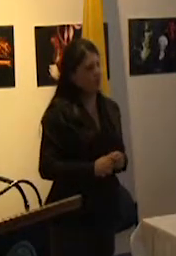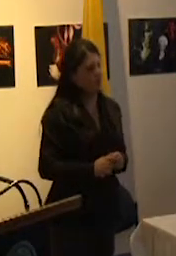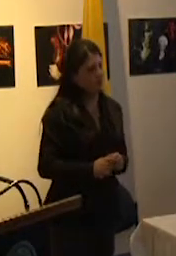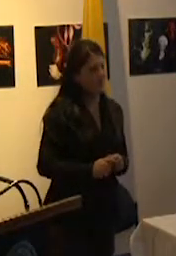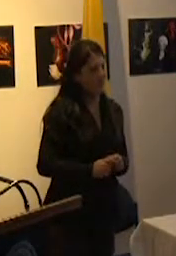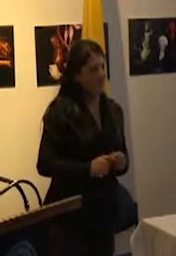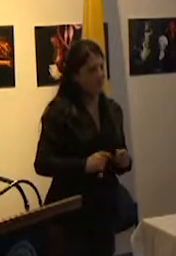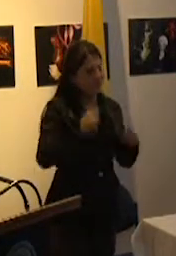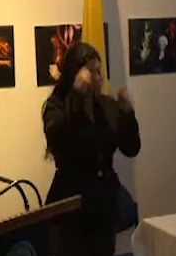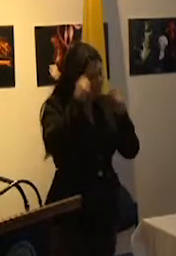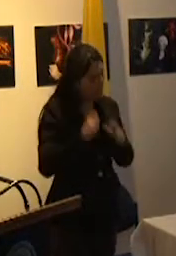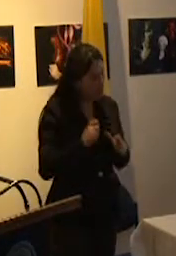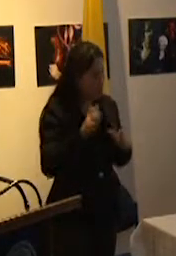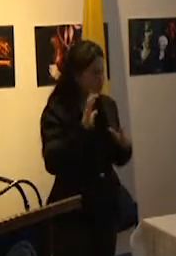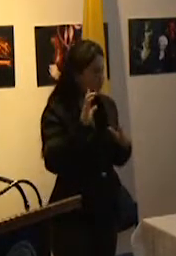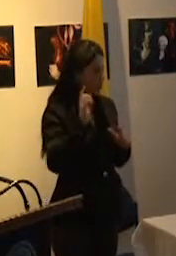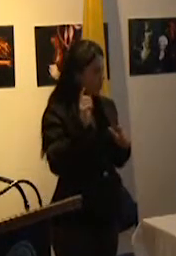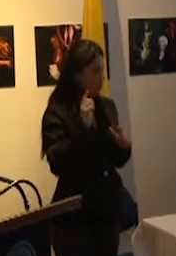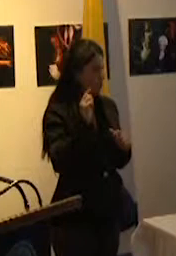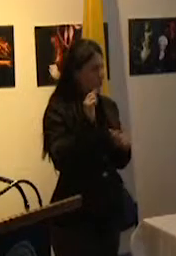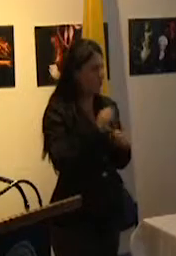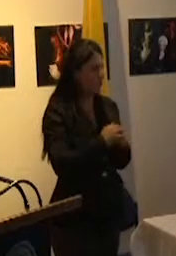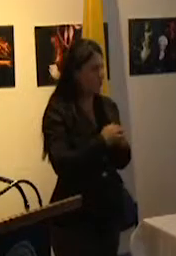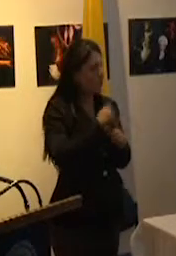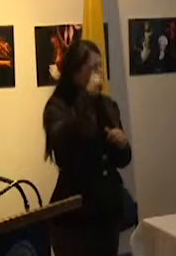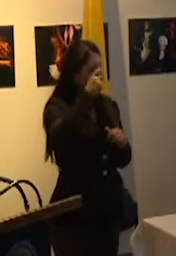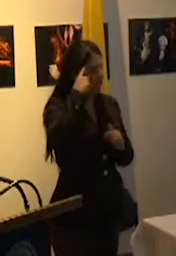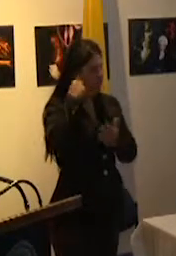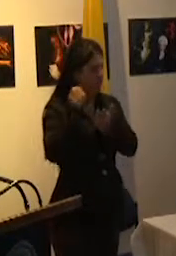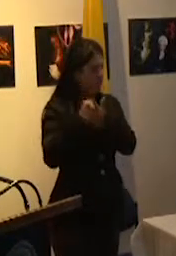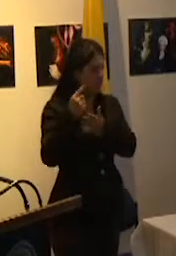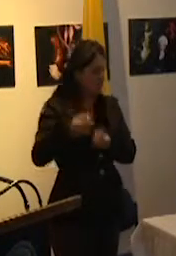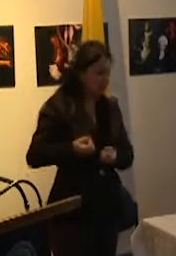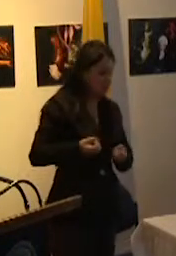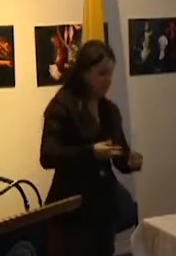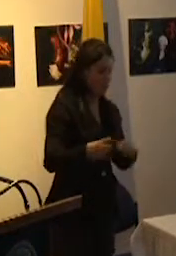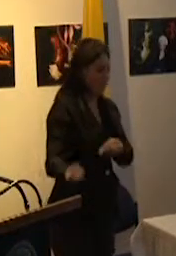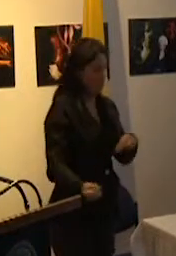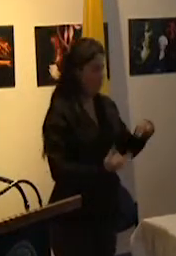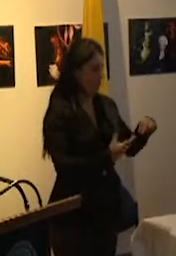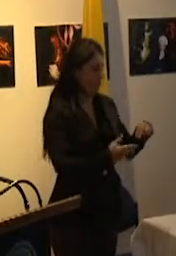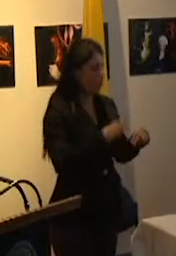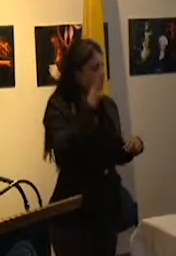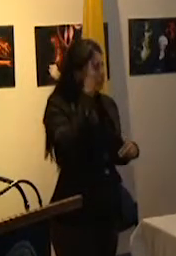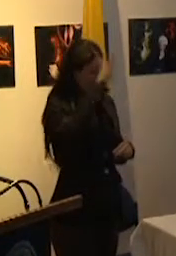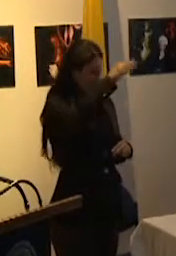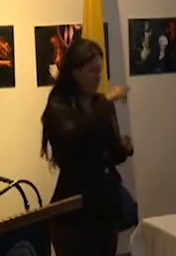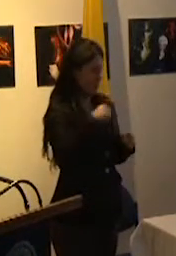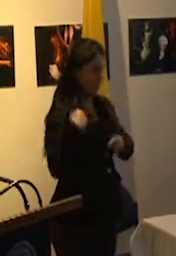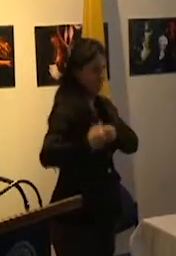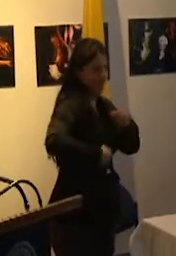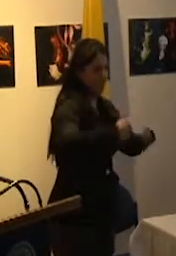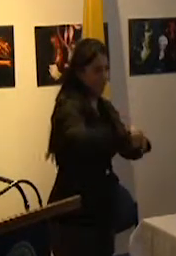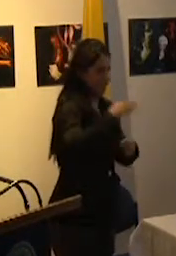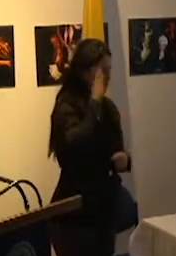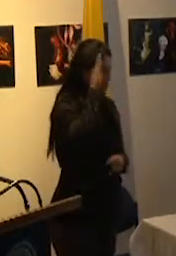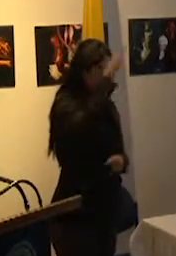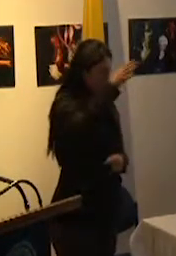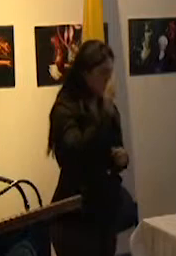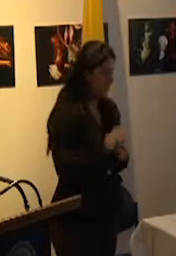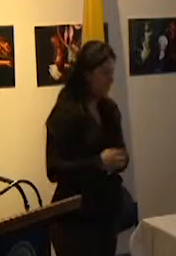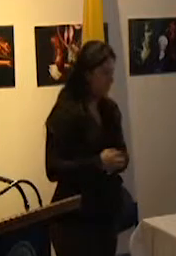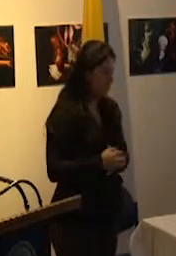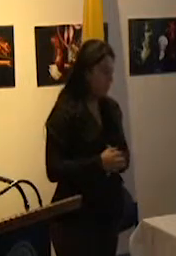junto a la obligación de todo gobierno a proveer la educación a las generaciones venideras se coloca